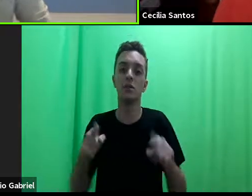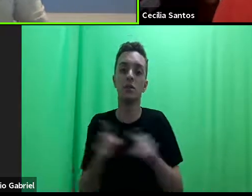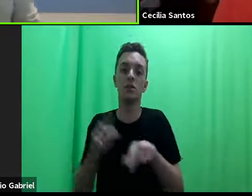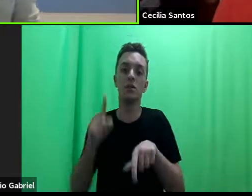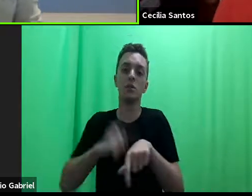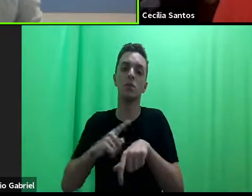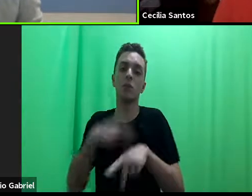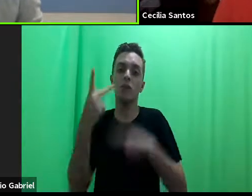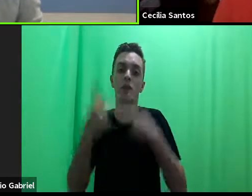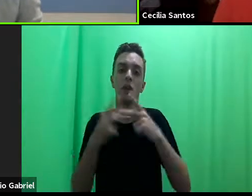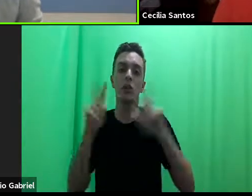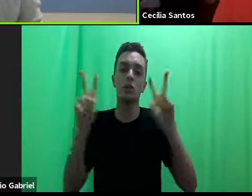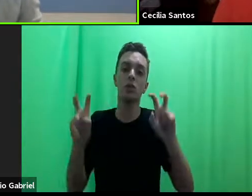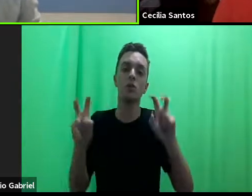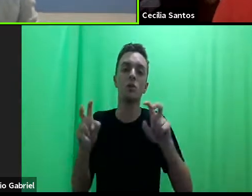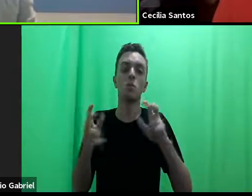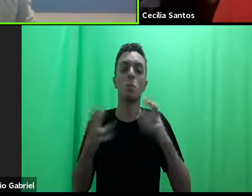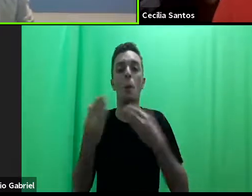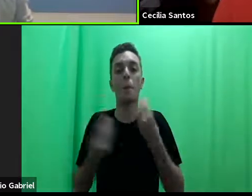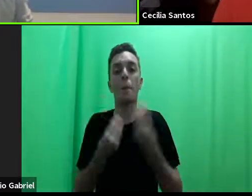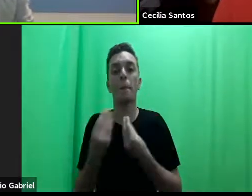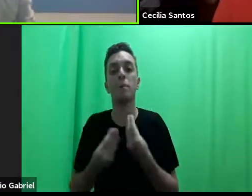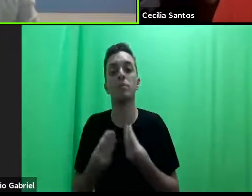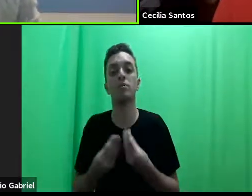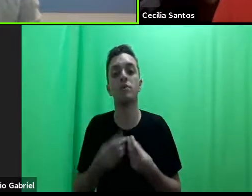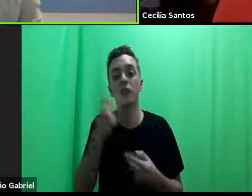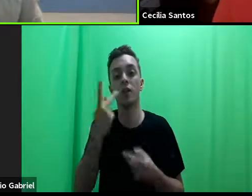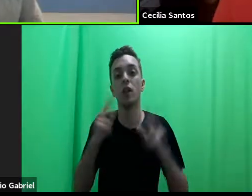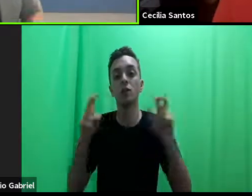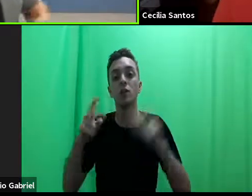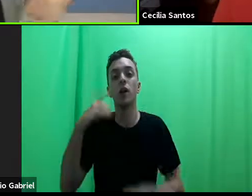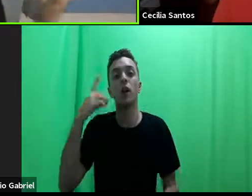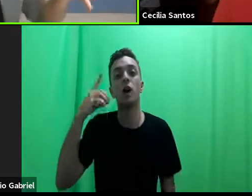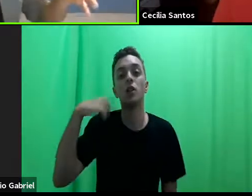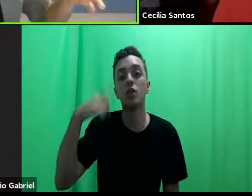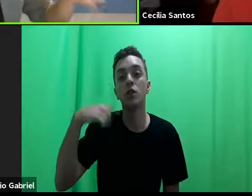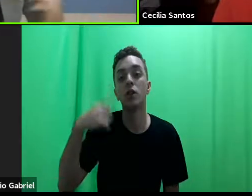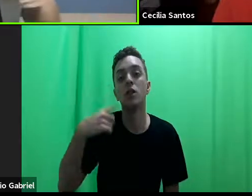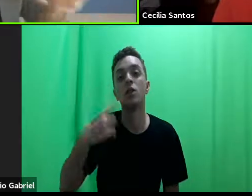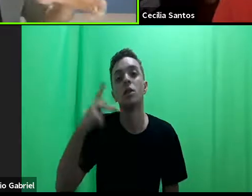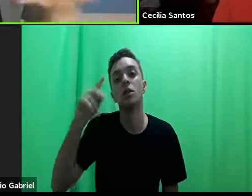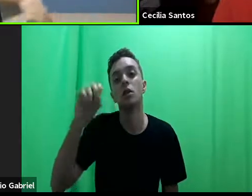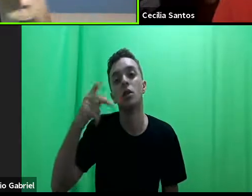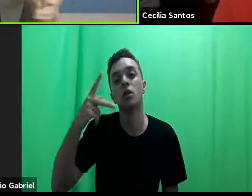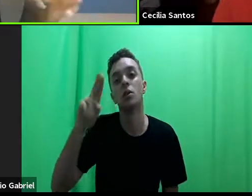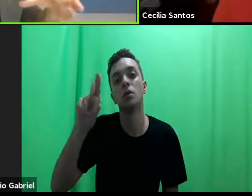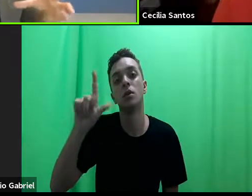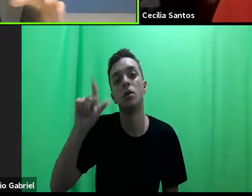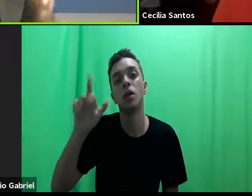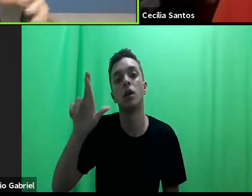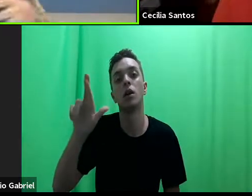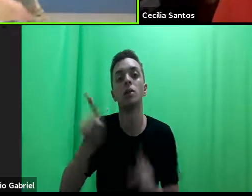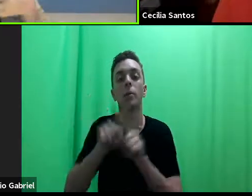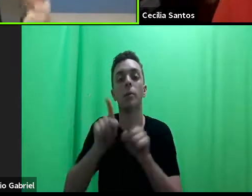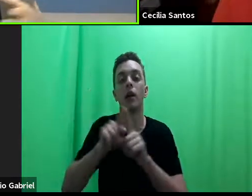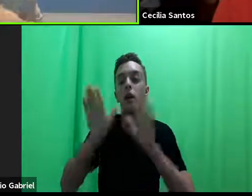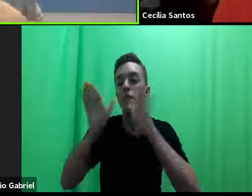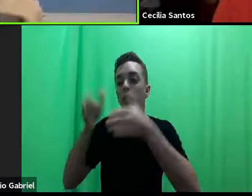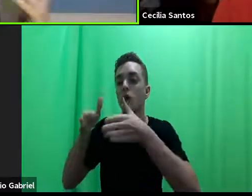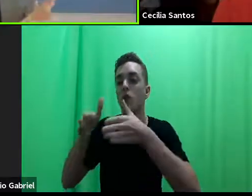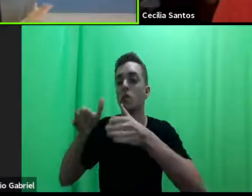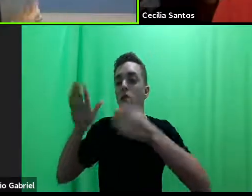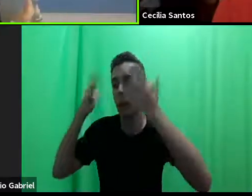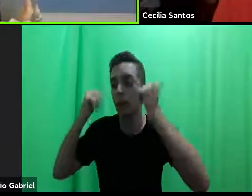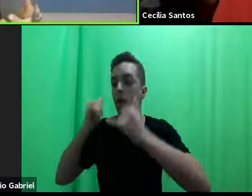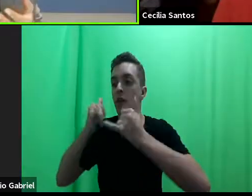permanência com a Ana Venturini, para falar sobre advocacia popular e essa ideia de descentralizar o saber jurídico, é muito bom